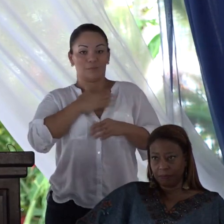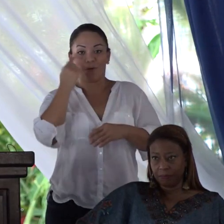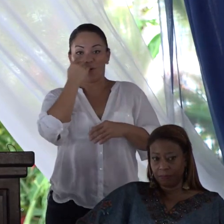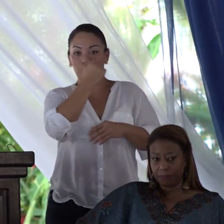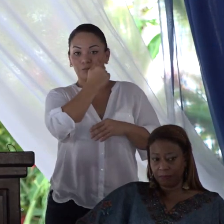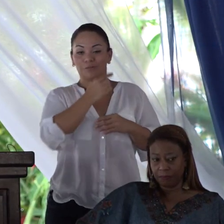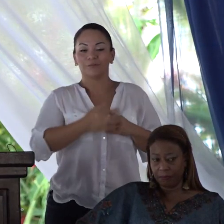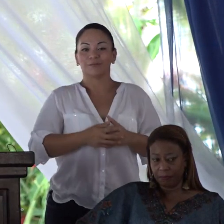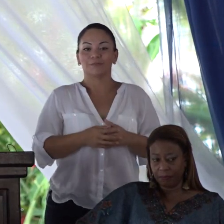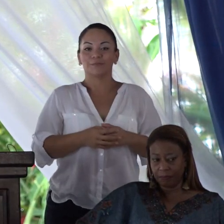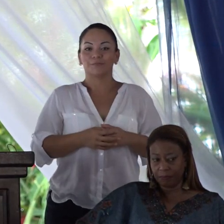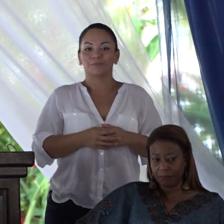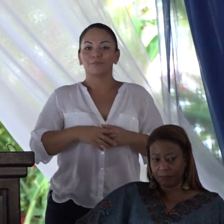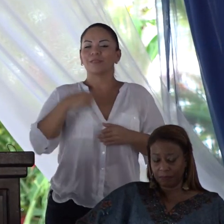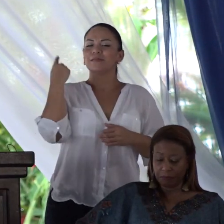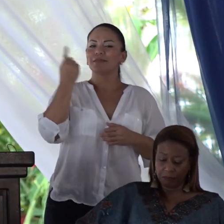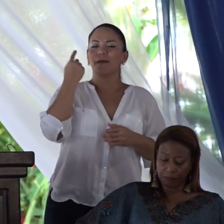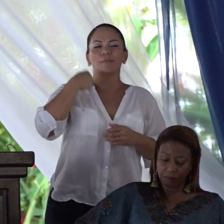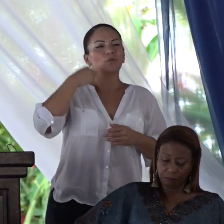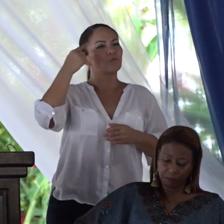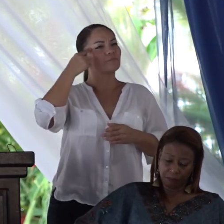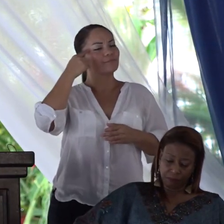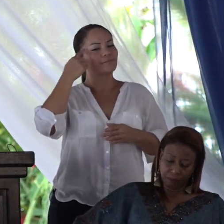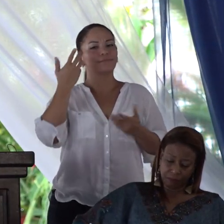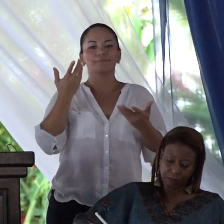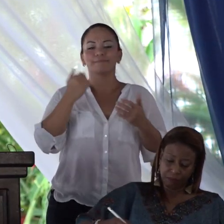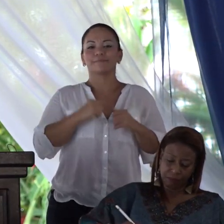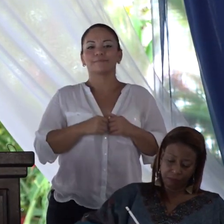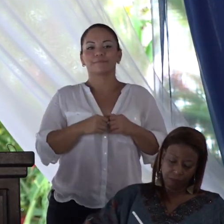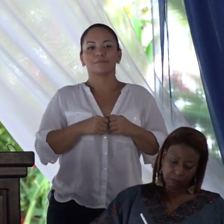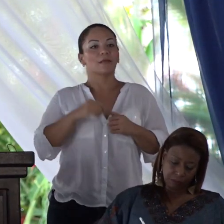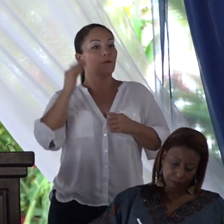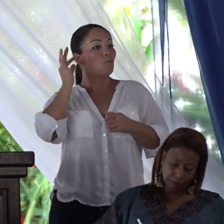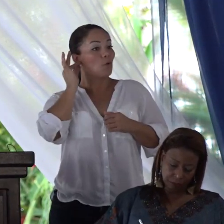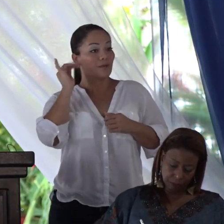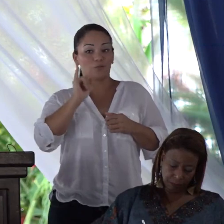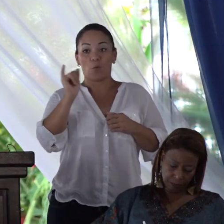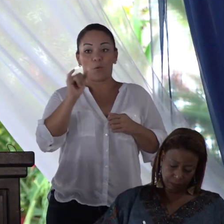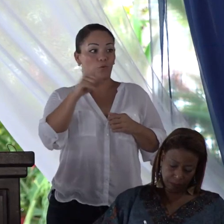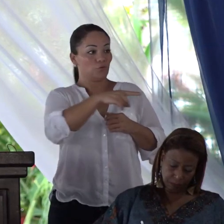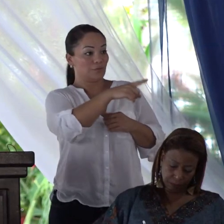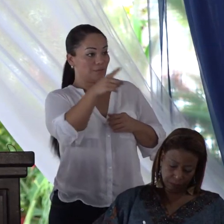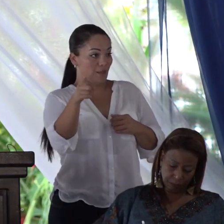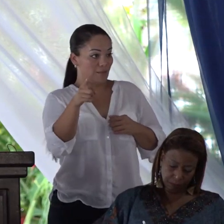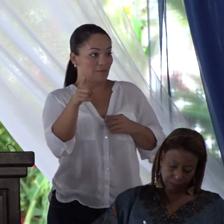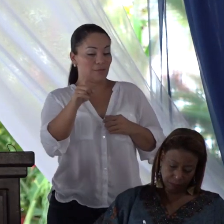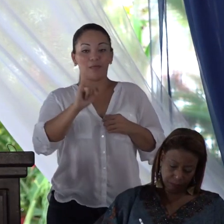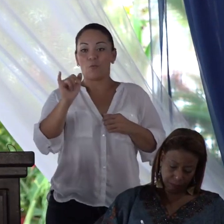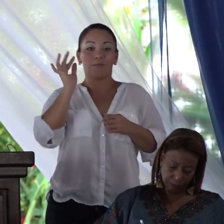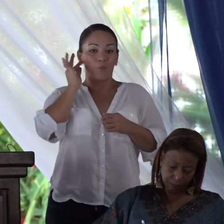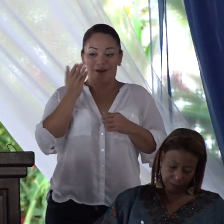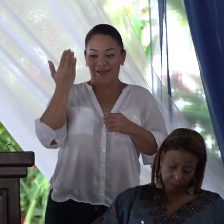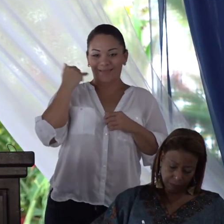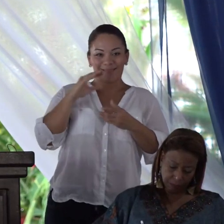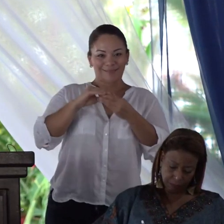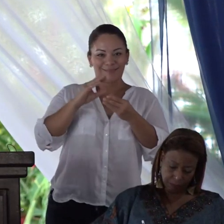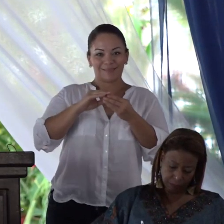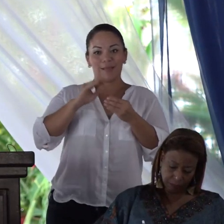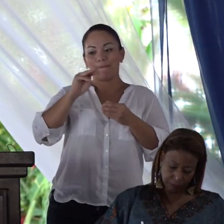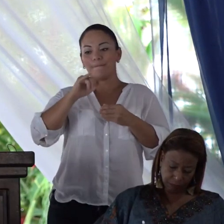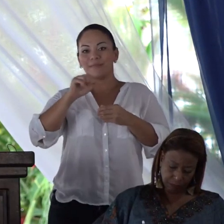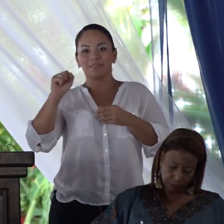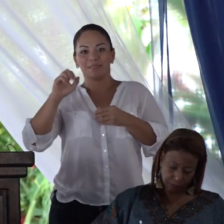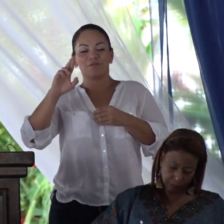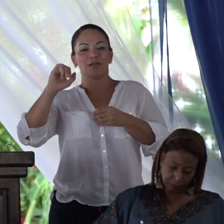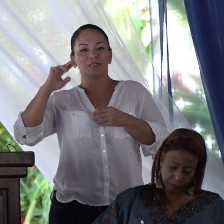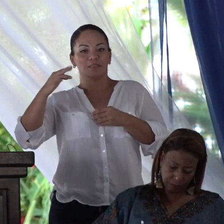Lo siempre pensé que mujeres como ustedes y como Miss Rachel y tal vez como mi mamá,